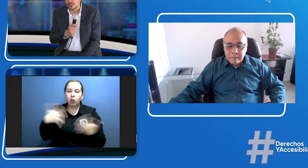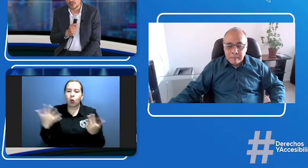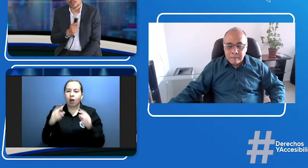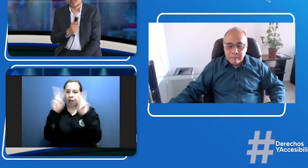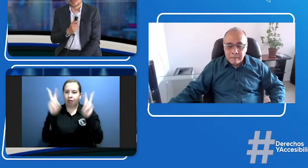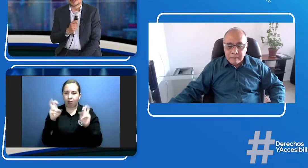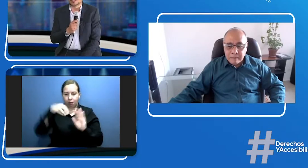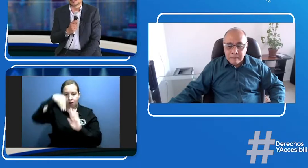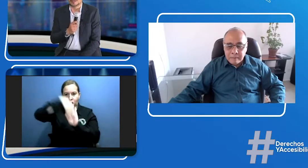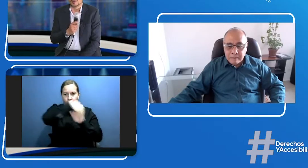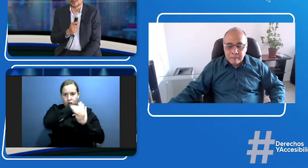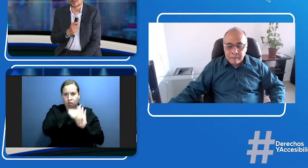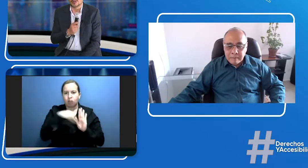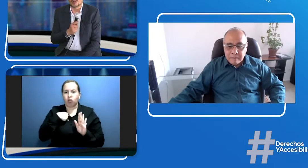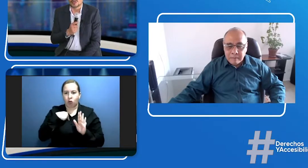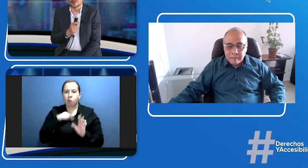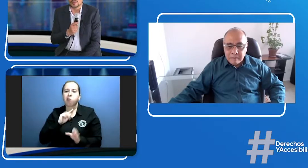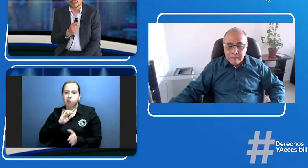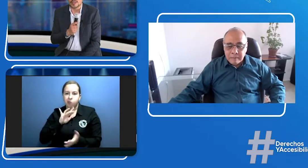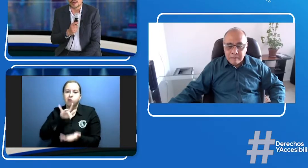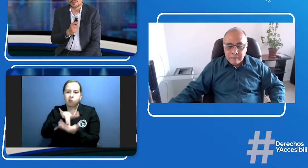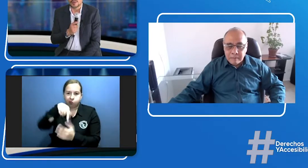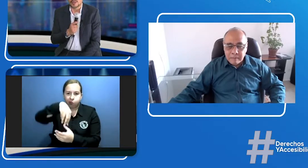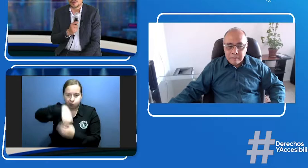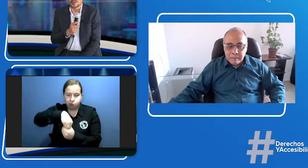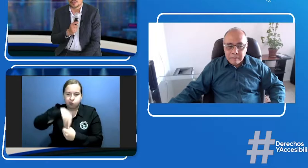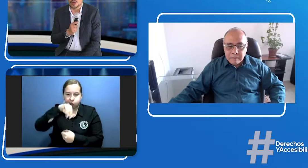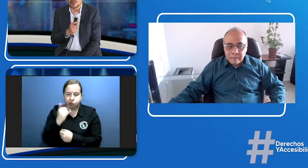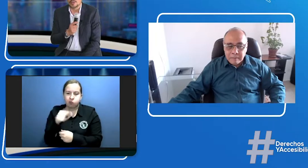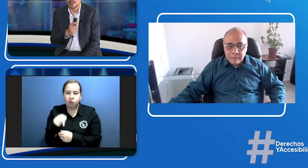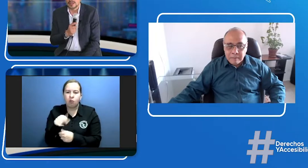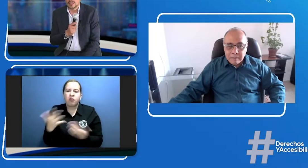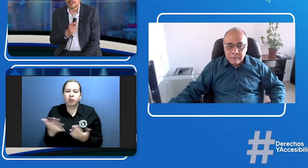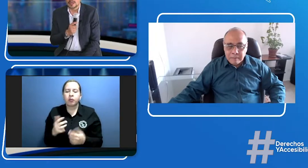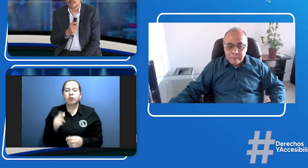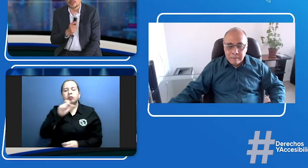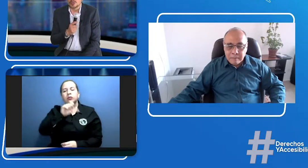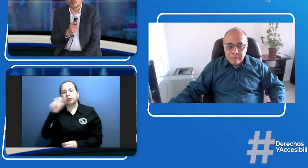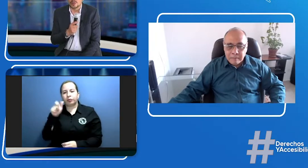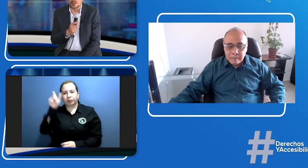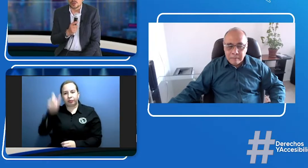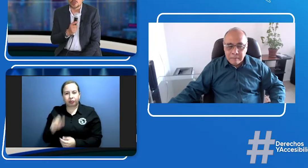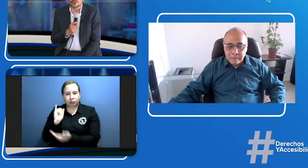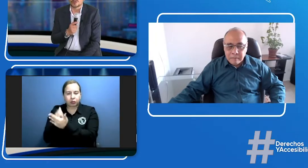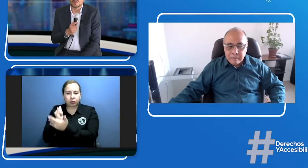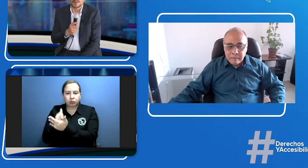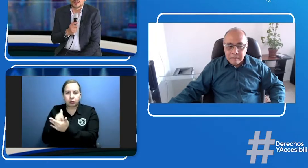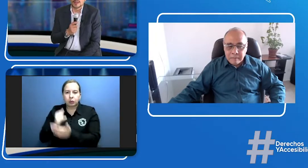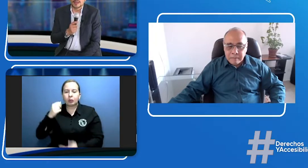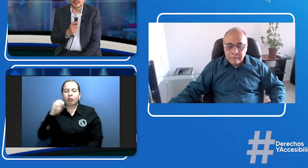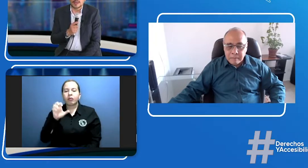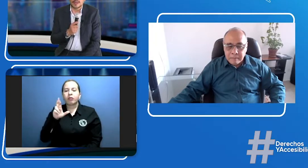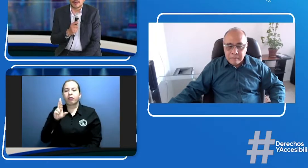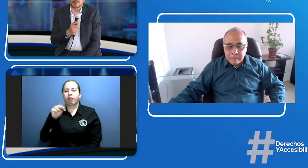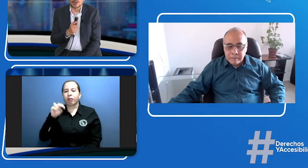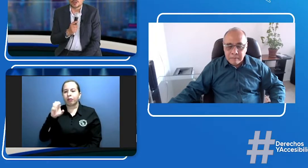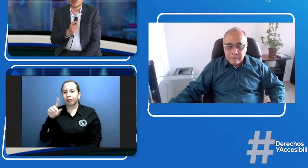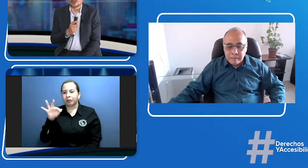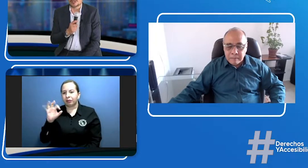en este momento en compañía del comisionado Ernesto Orozco. Lo que nosotros hacemos